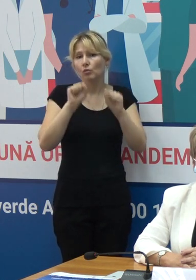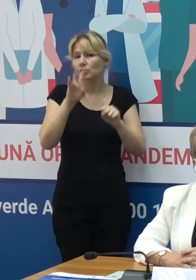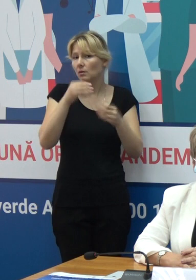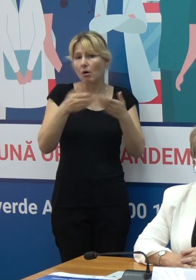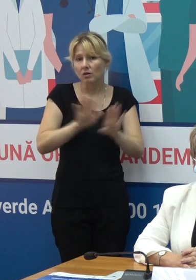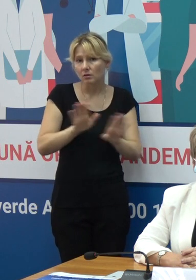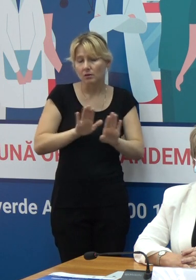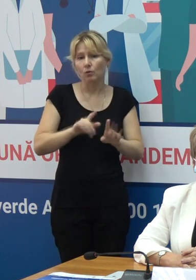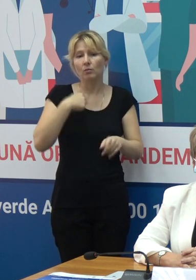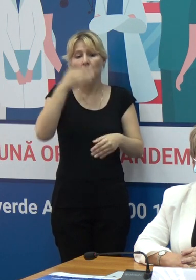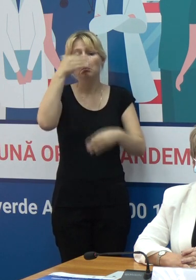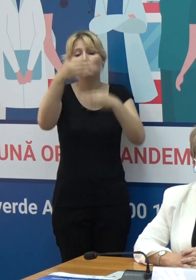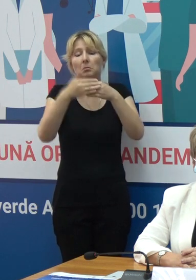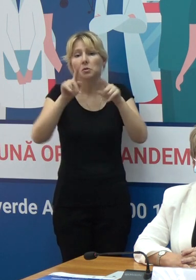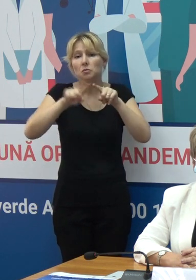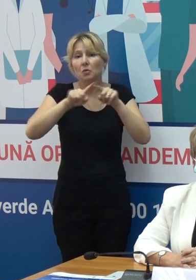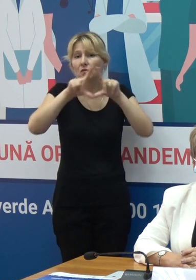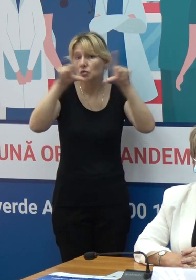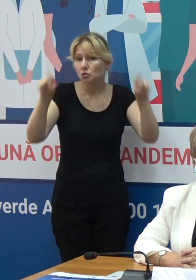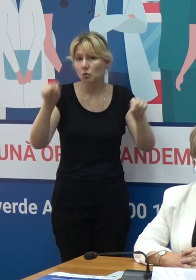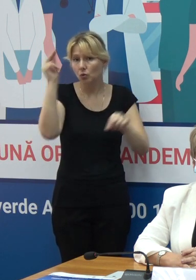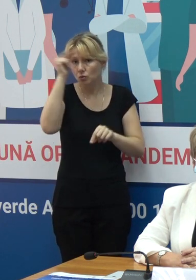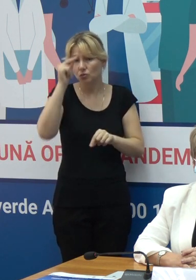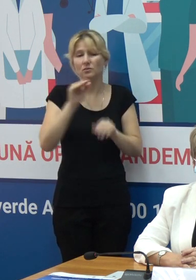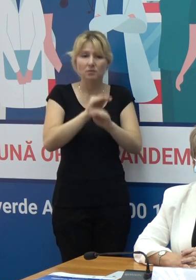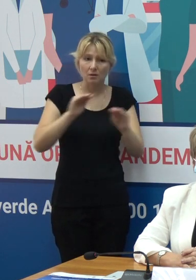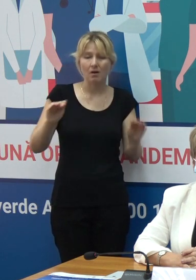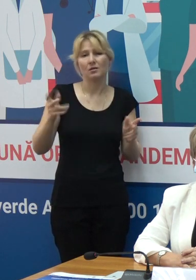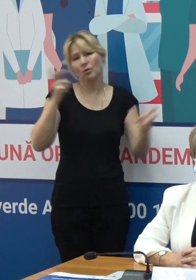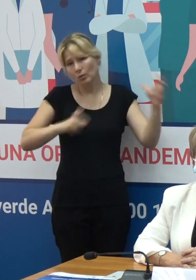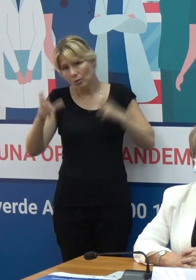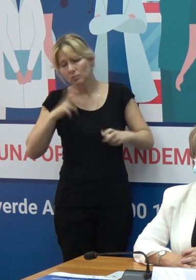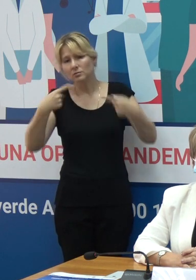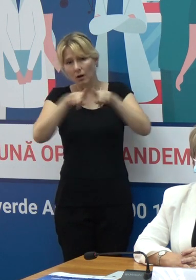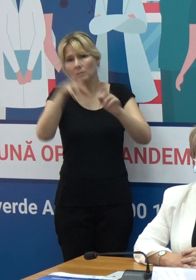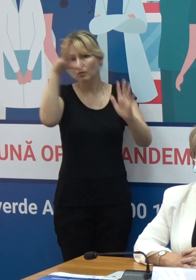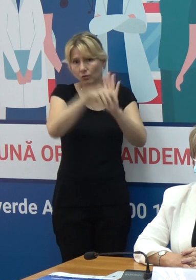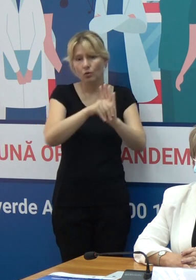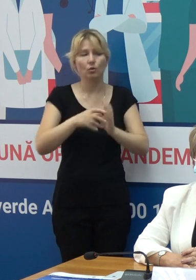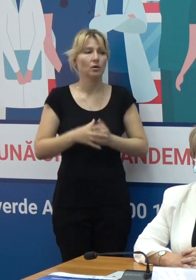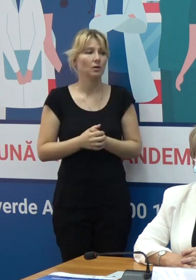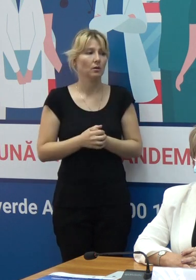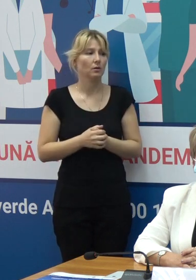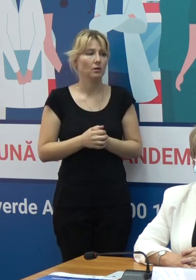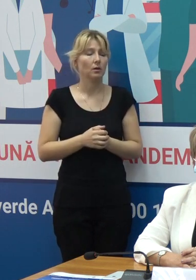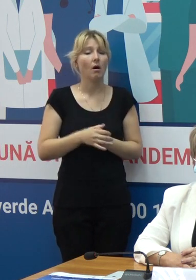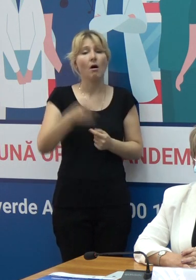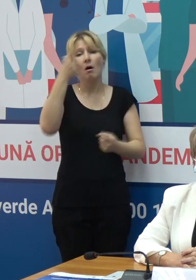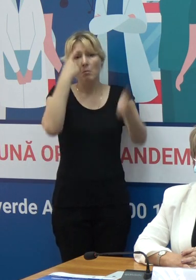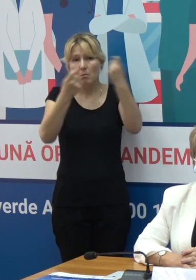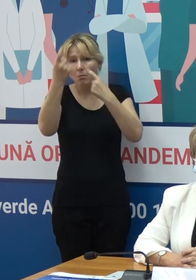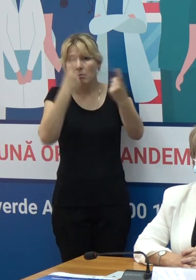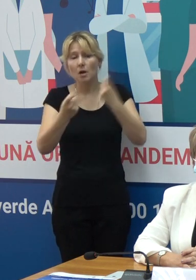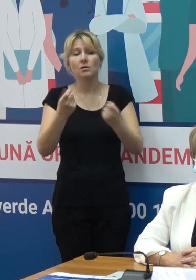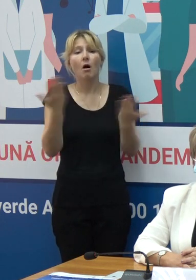suntem în pragul începerei unui nou an școlar. Din mesaje care